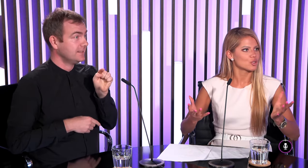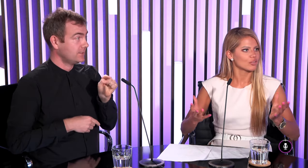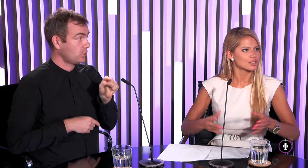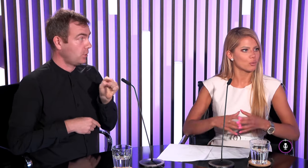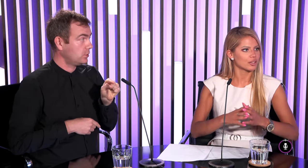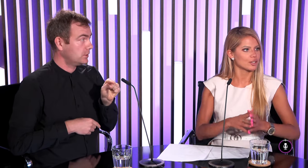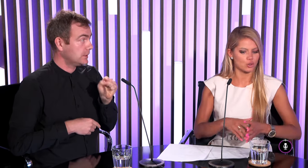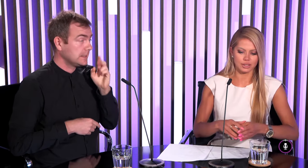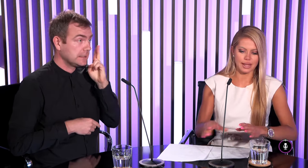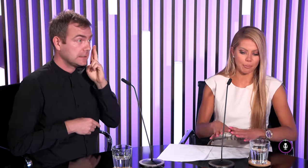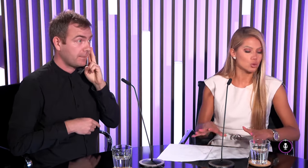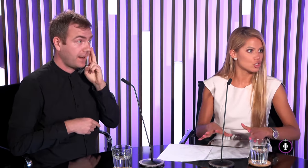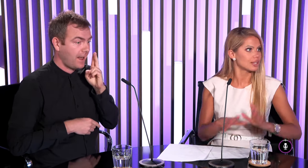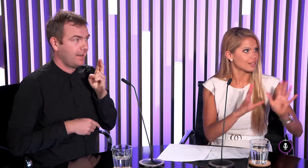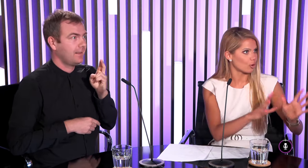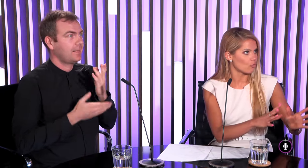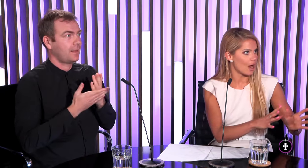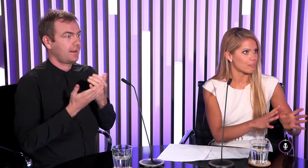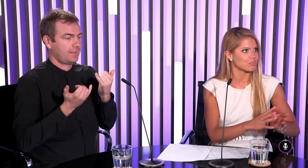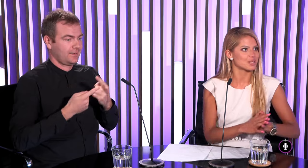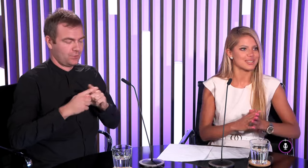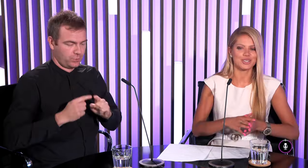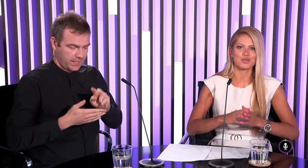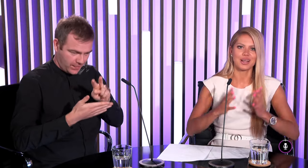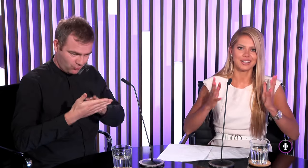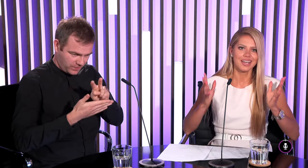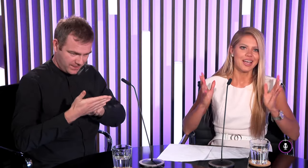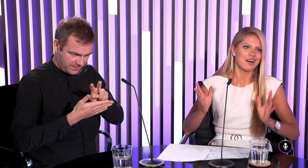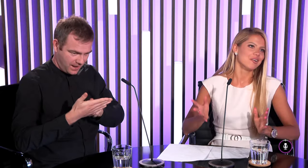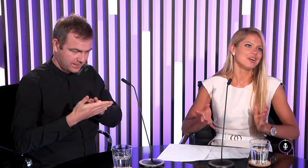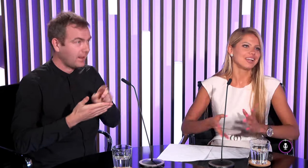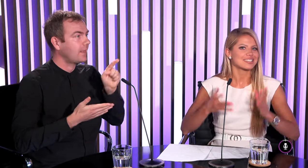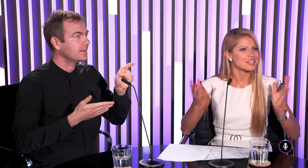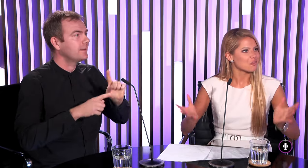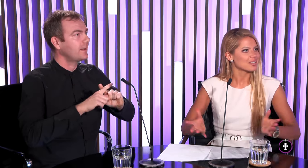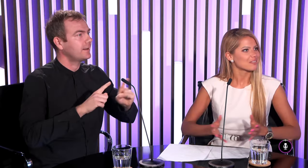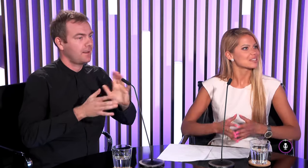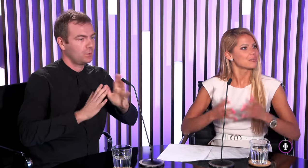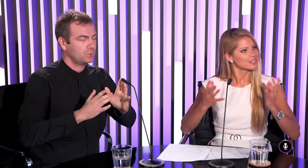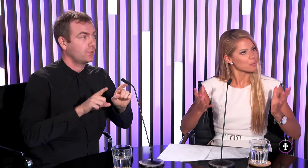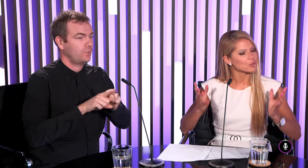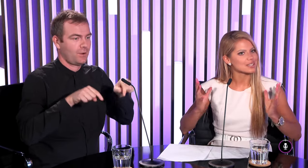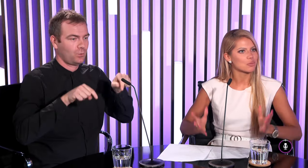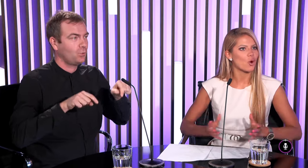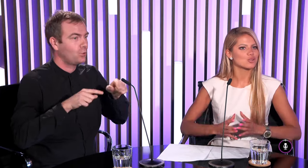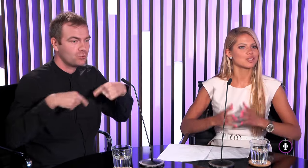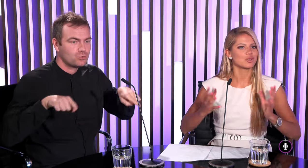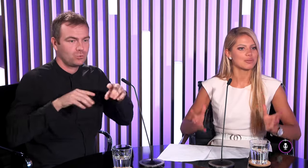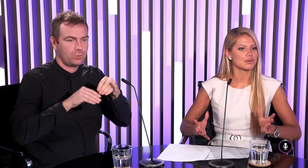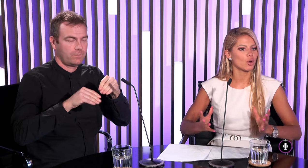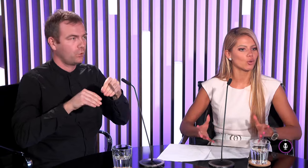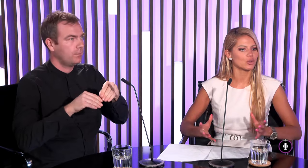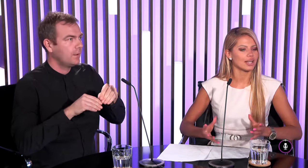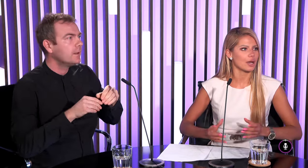neuvedomíme, že vlastne úplne niečo iné nám tu čítať ako vám. My sme taktiež mali veľa nastavovania, aby tento podcast mohol